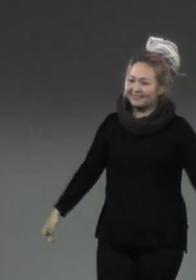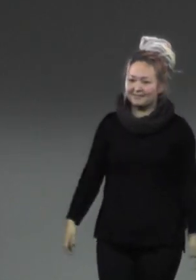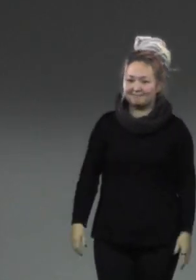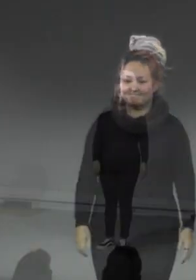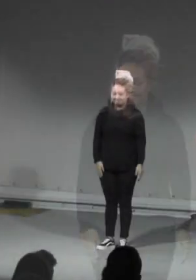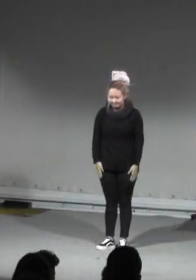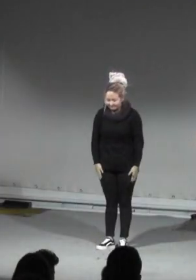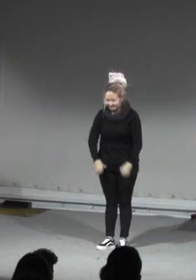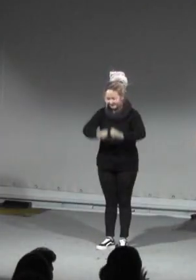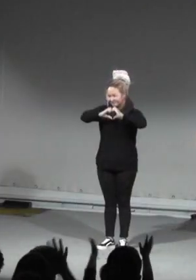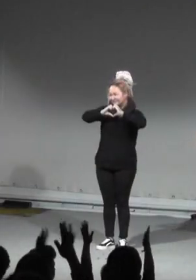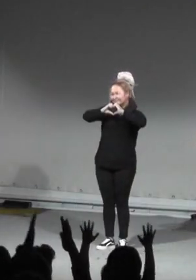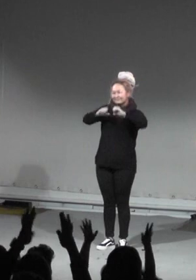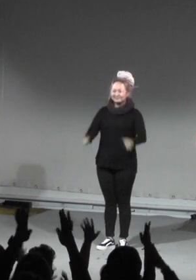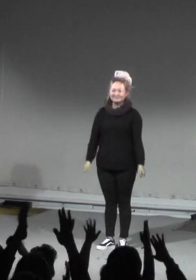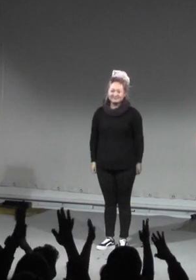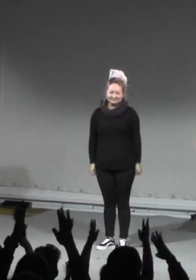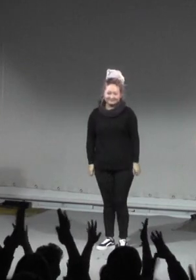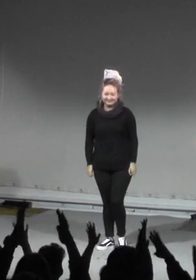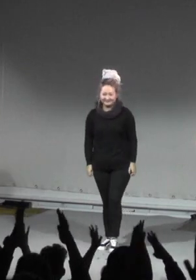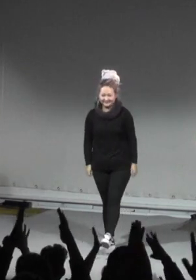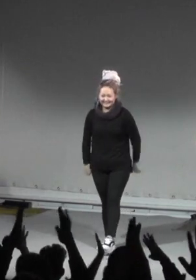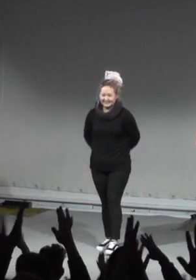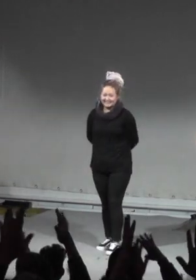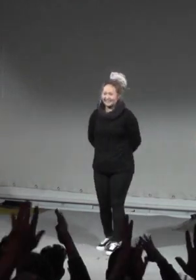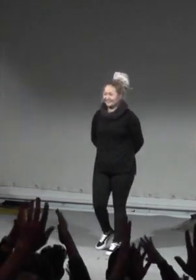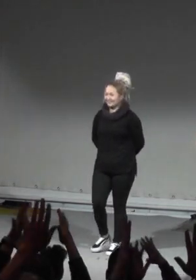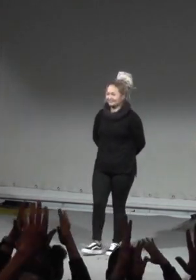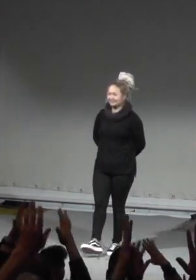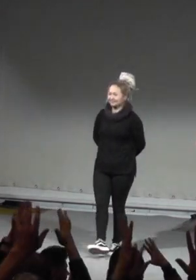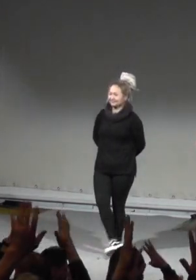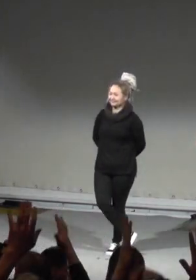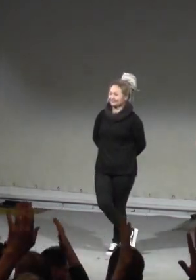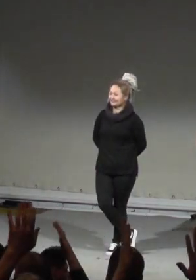Es gibt ganz viele Menschen, die abhängig vom Internet sind. Versuchen, dem einfach zu widerstehen.